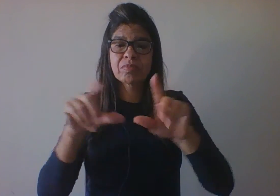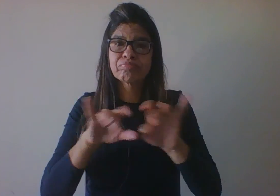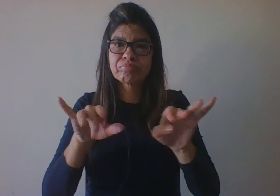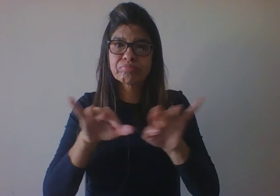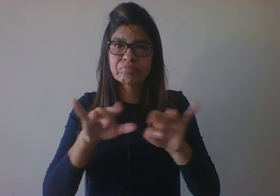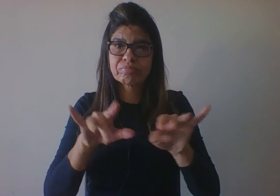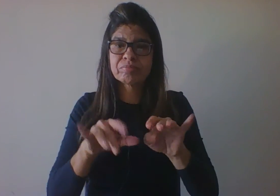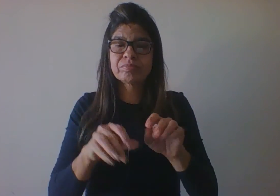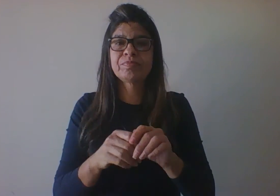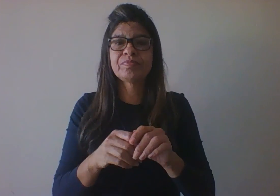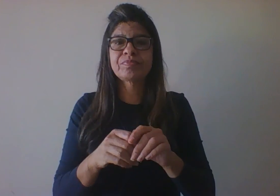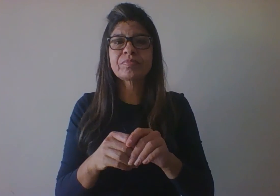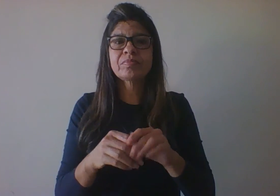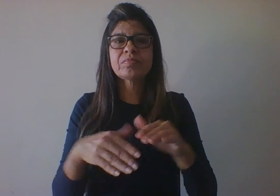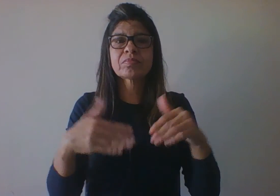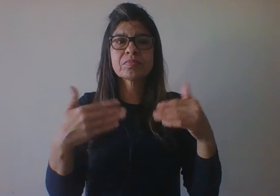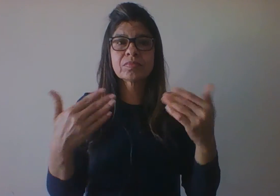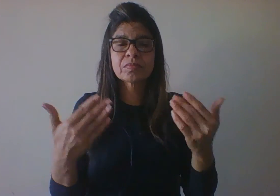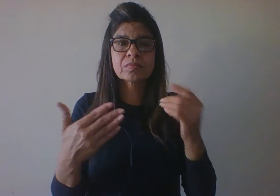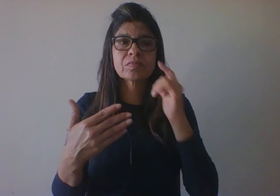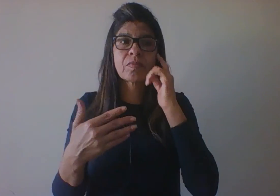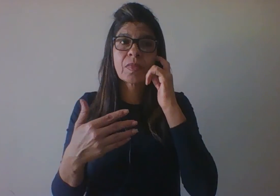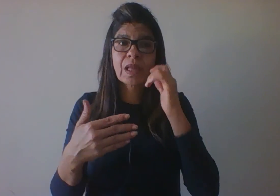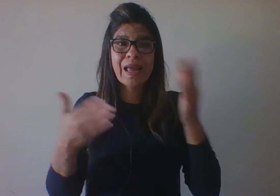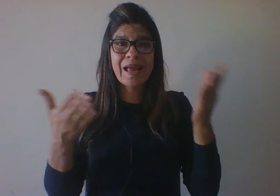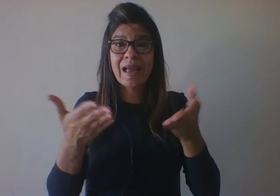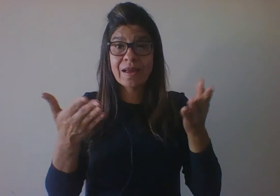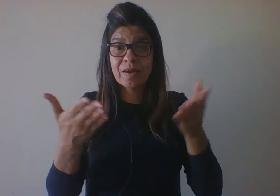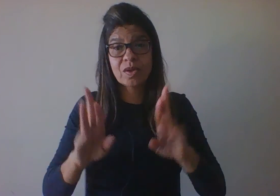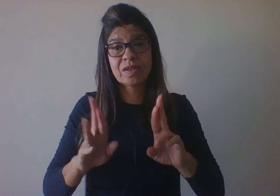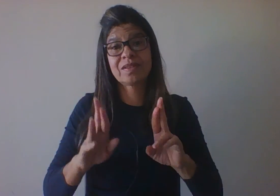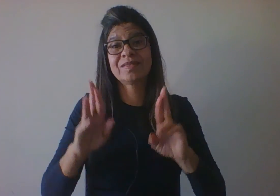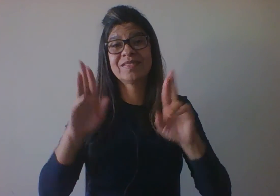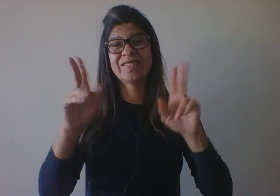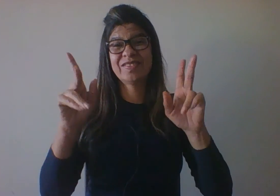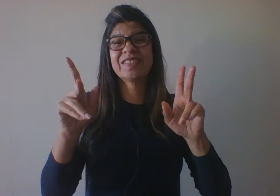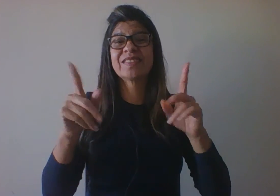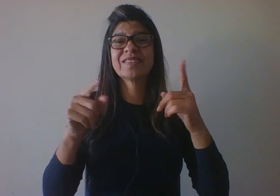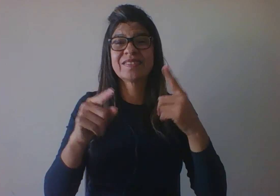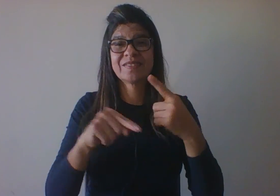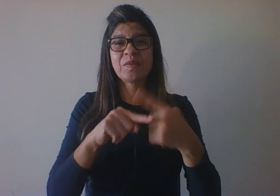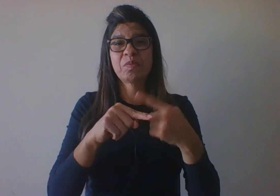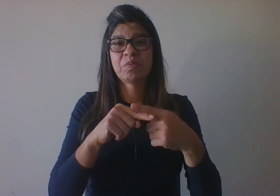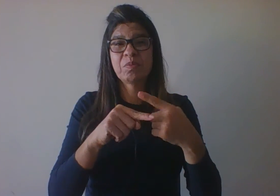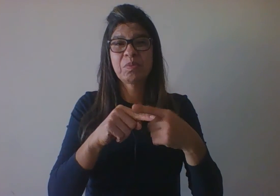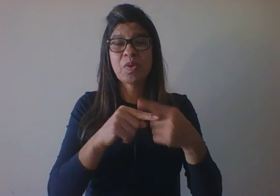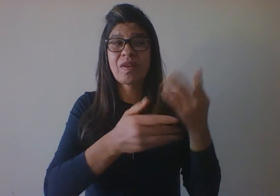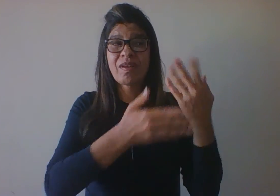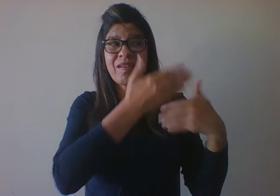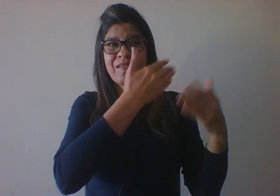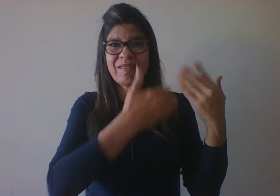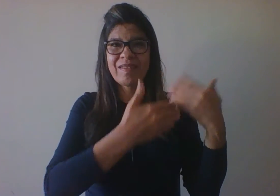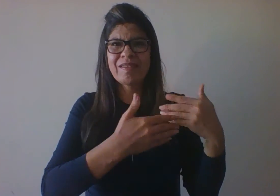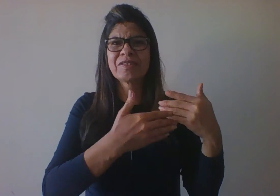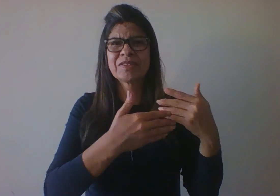Esse formato atual está um pouquinho diferente do nosso formato regular, em função